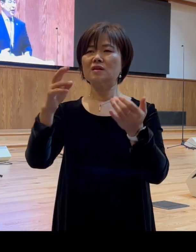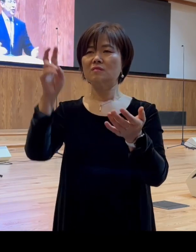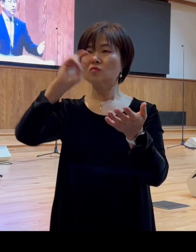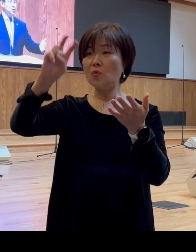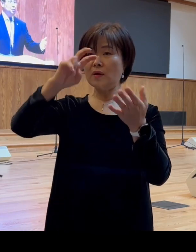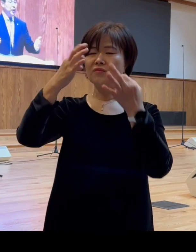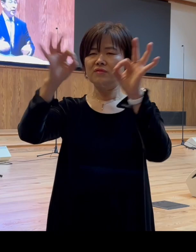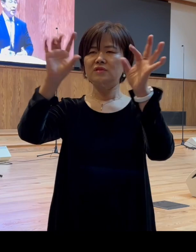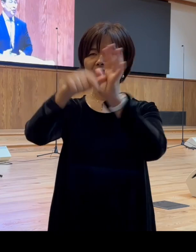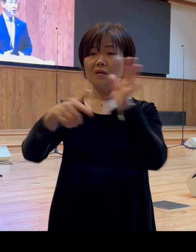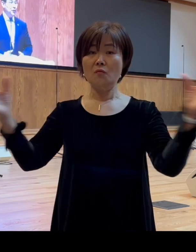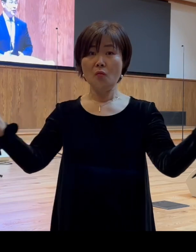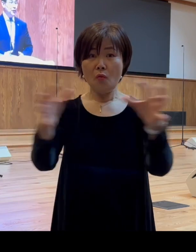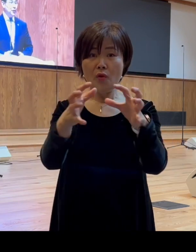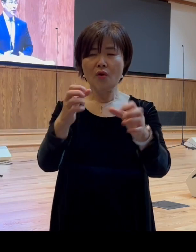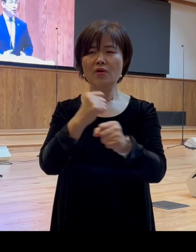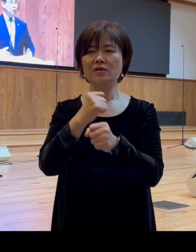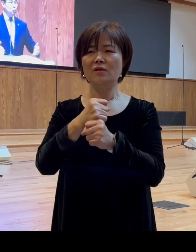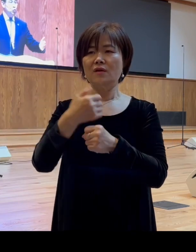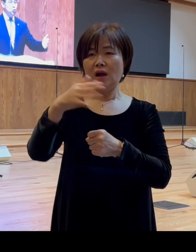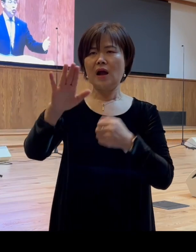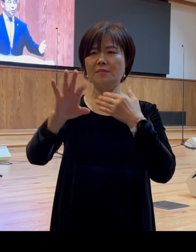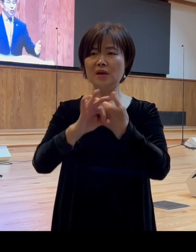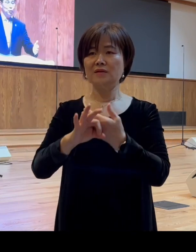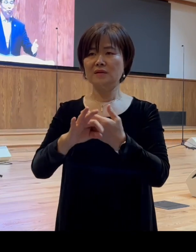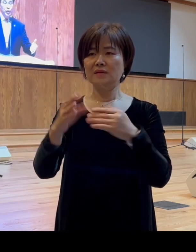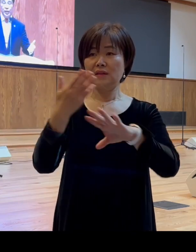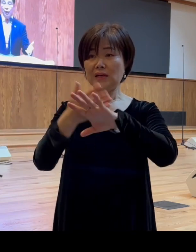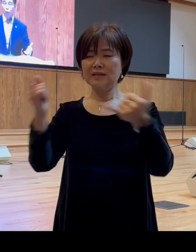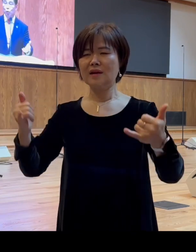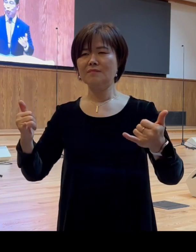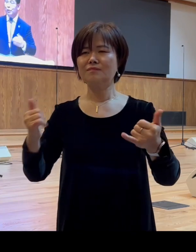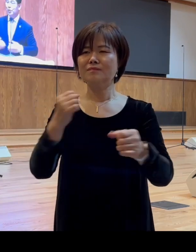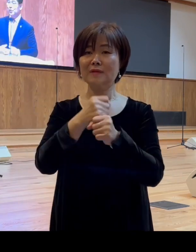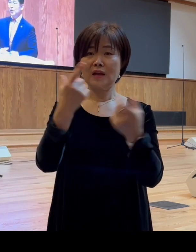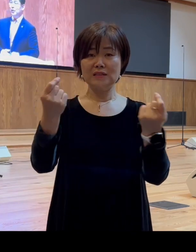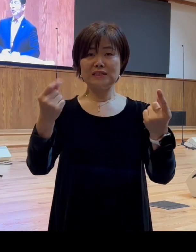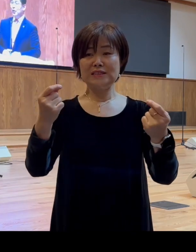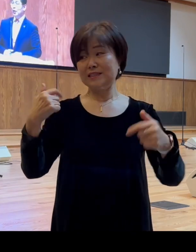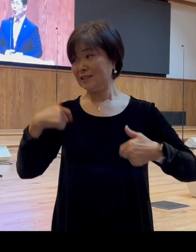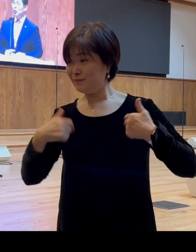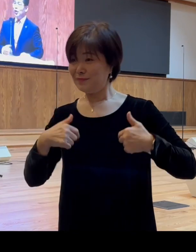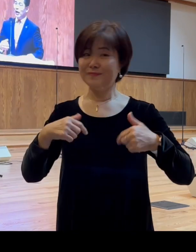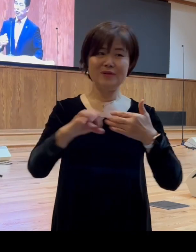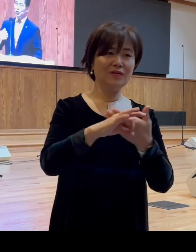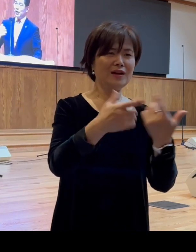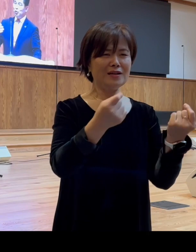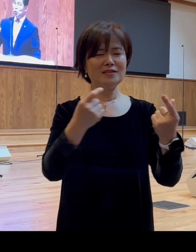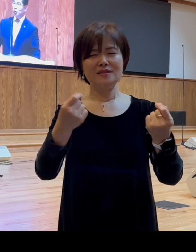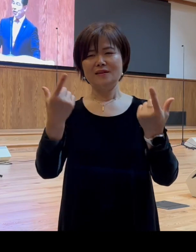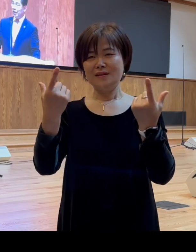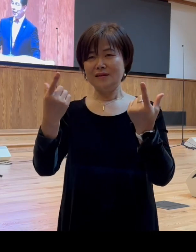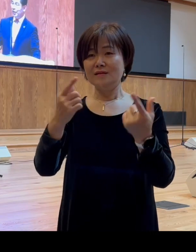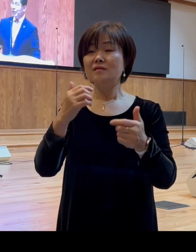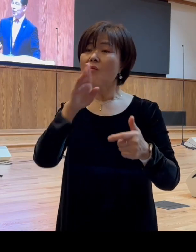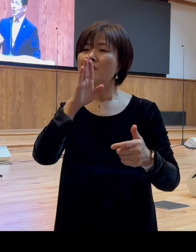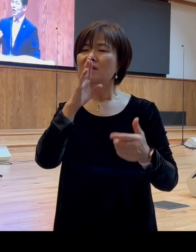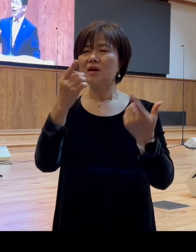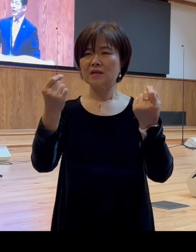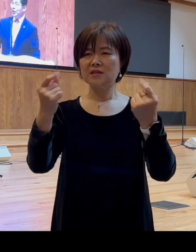집회에 가면 그런 군중심리들 분위기가 고조되면서 도리어 아주 창조적인 어떤 아이디어나